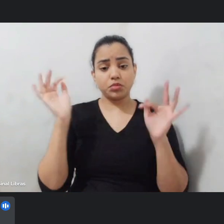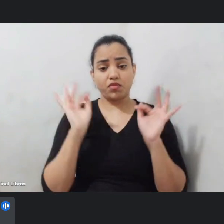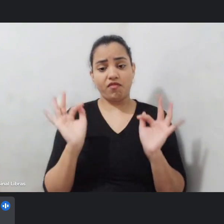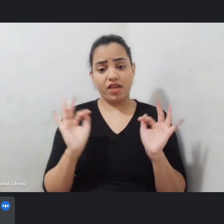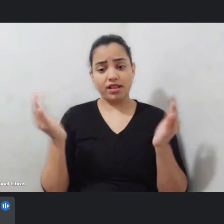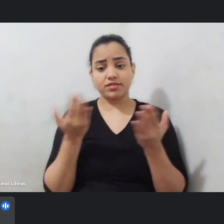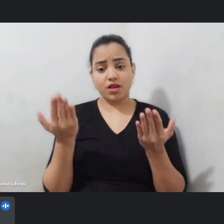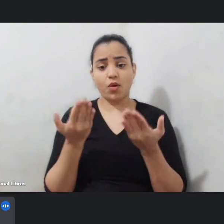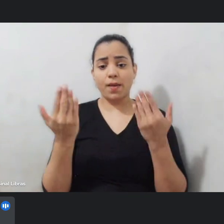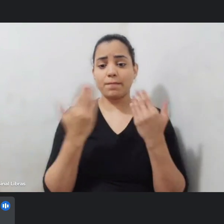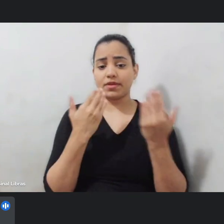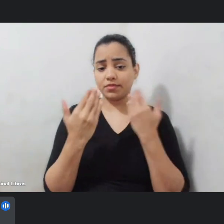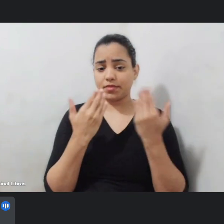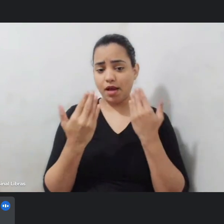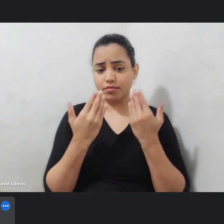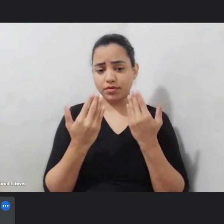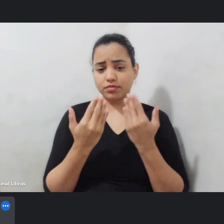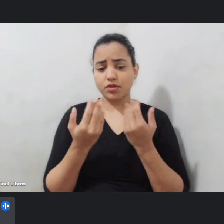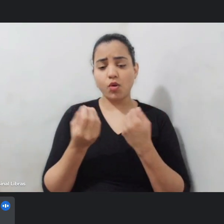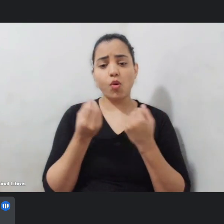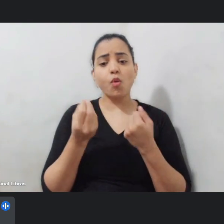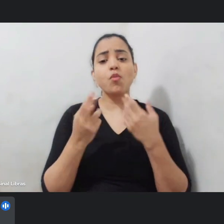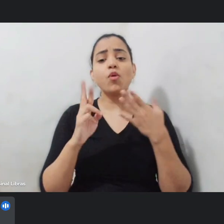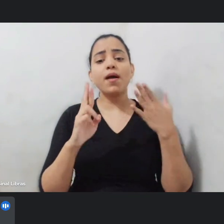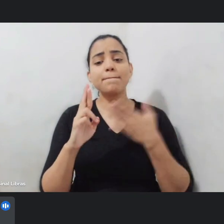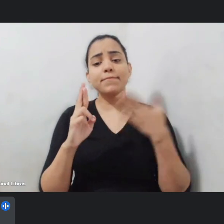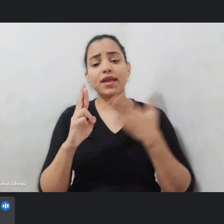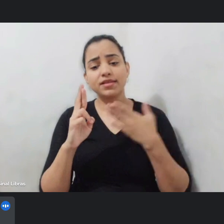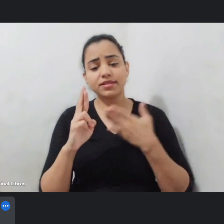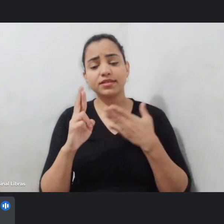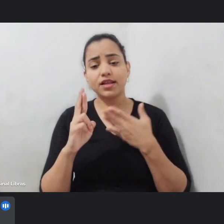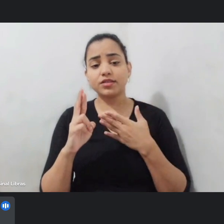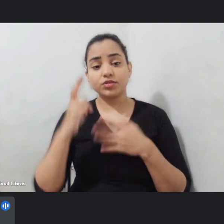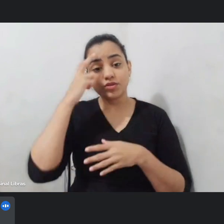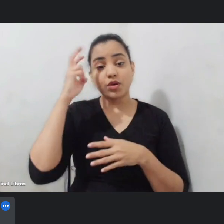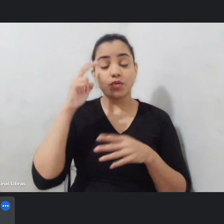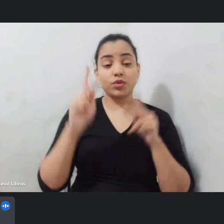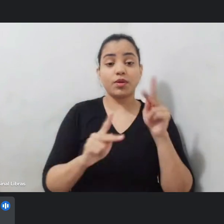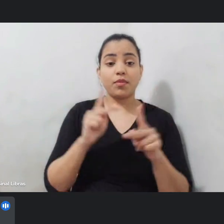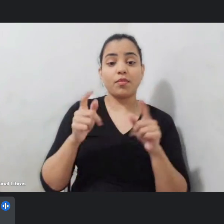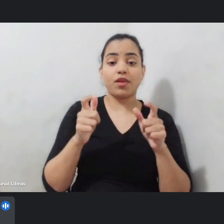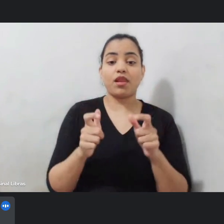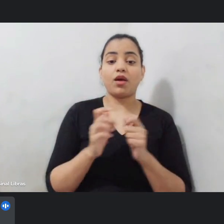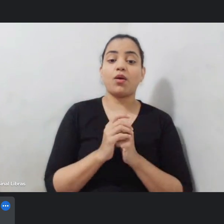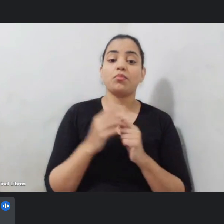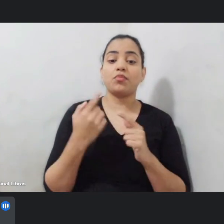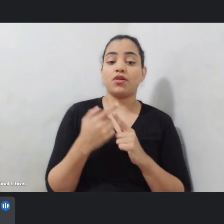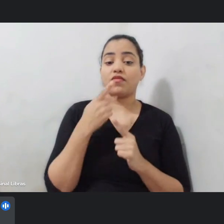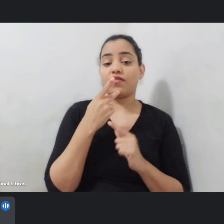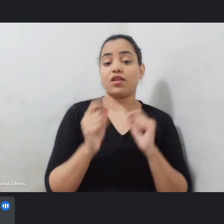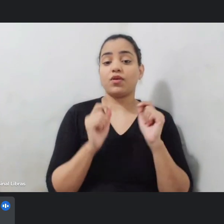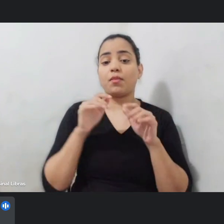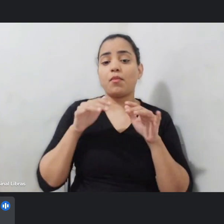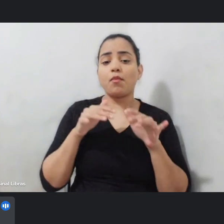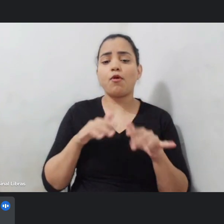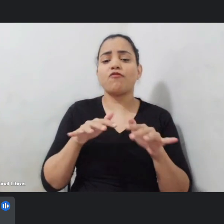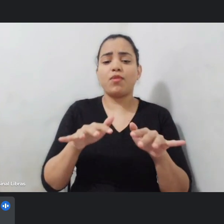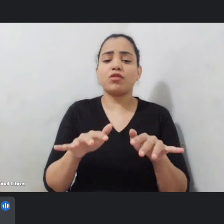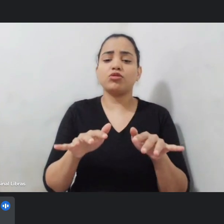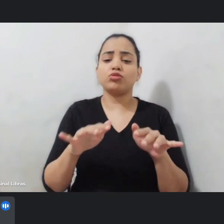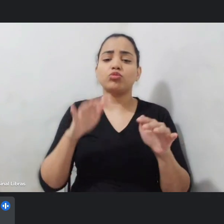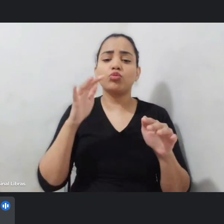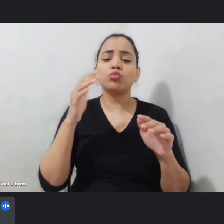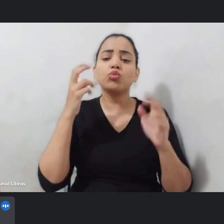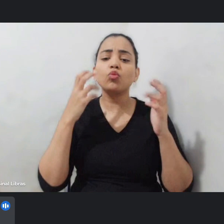um dos representantes da cultura popular local porque muito se fala de movimento cultural do carnaval e a gente